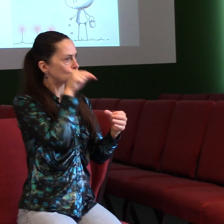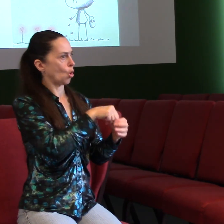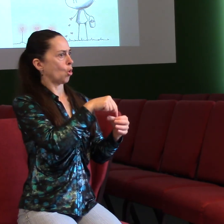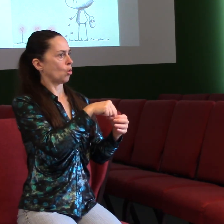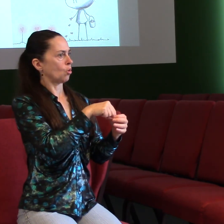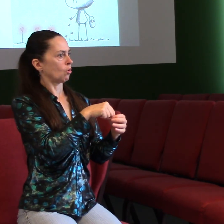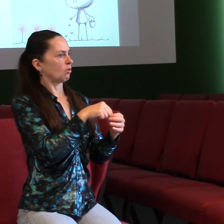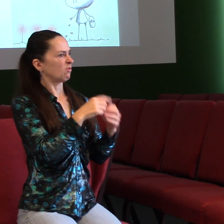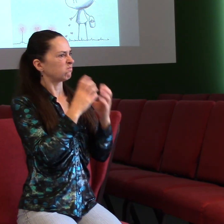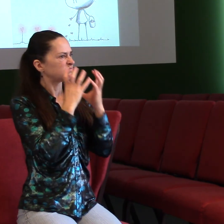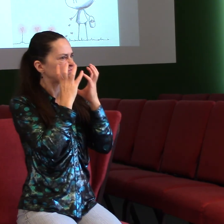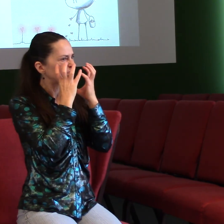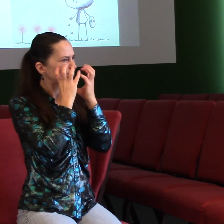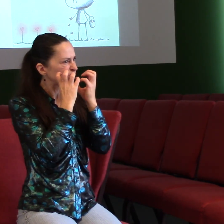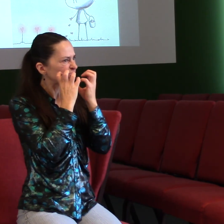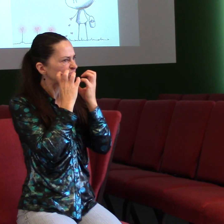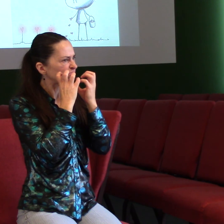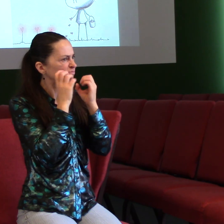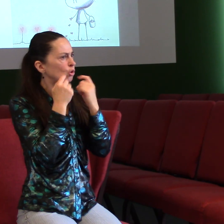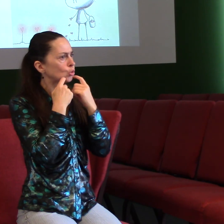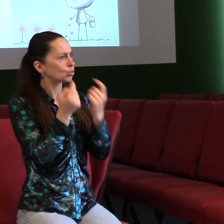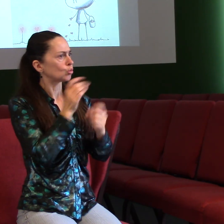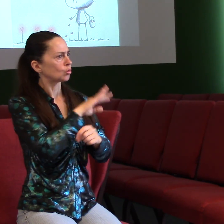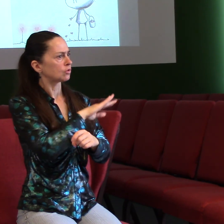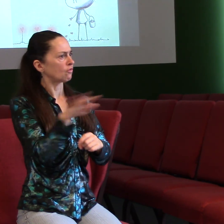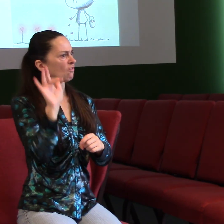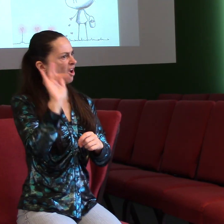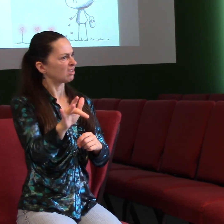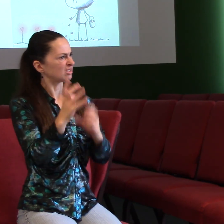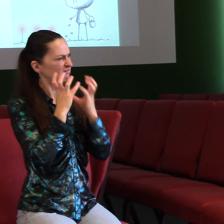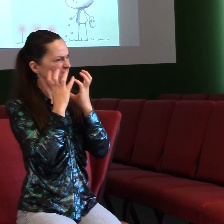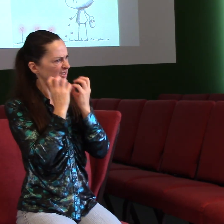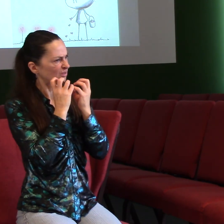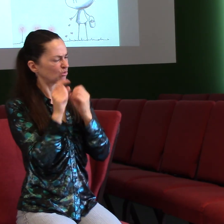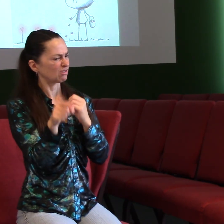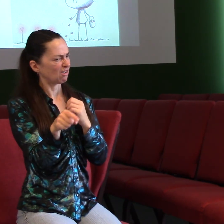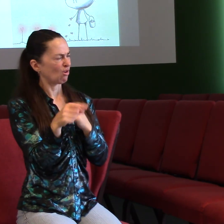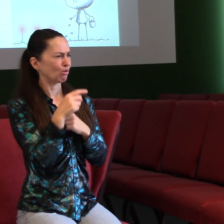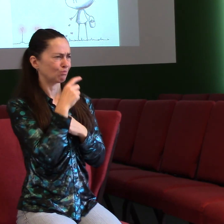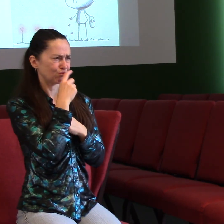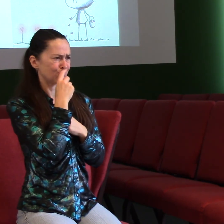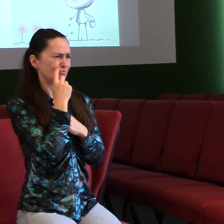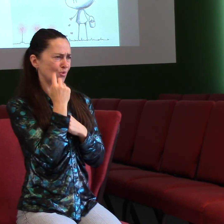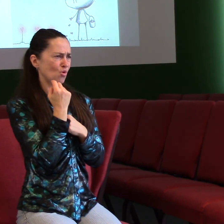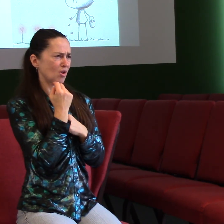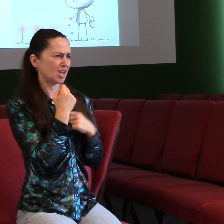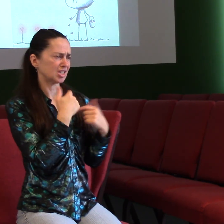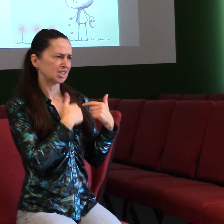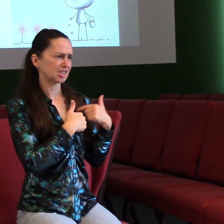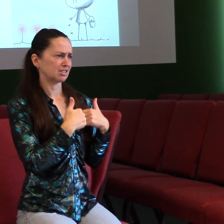Kristus je toho hlavou. Myslíte si, že on neví, co se v jeho těla děje? Myslíte si, že ho to nebolí? Že ho nebolí toho, že nenávidíte svého